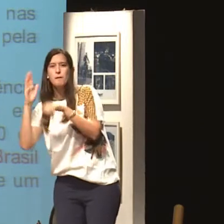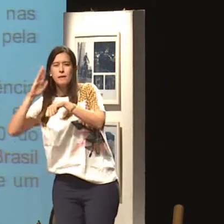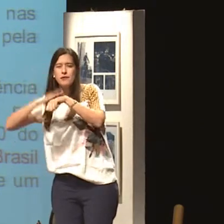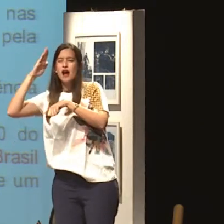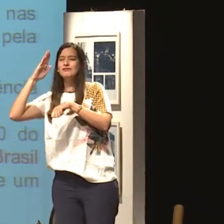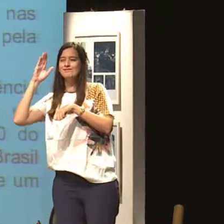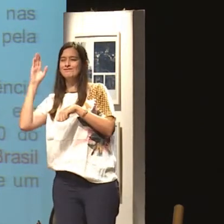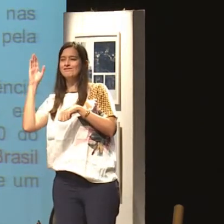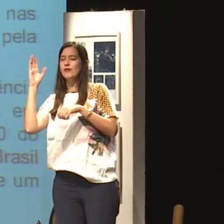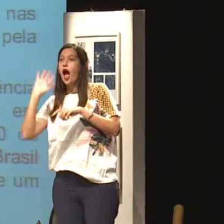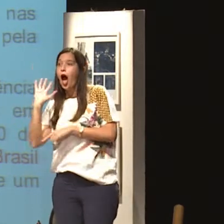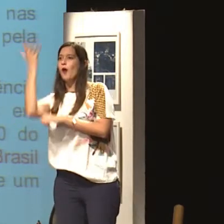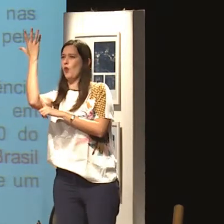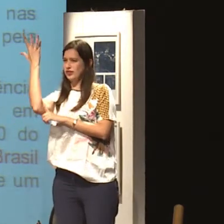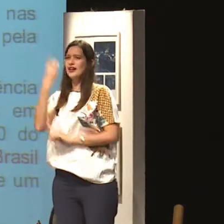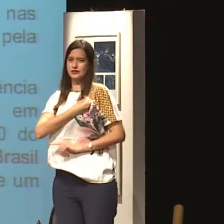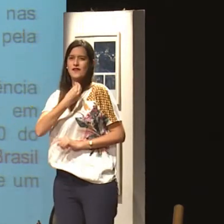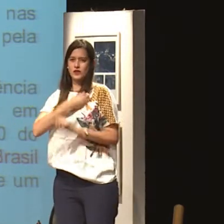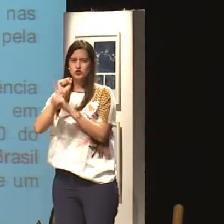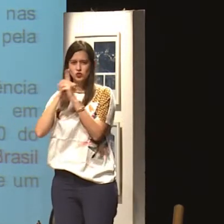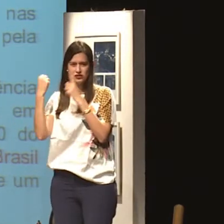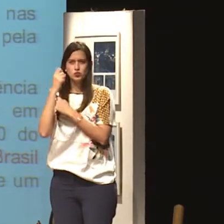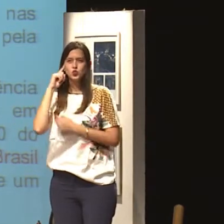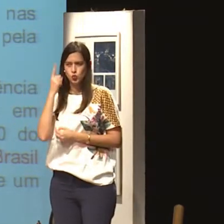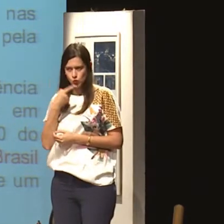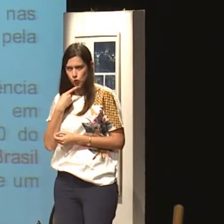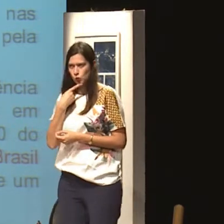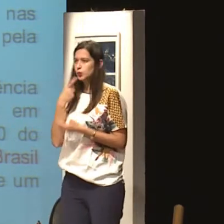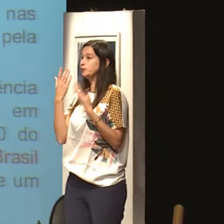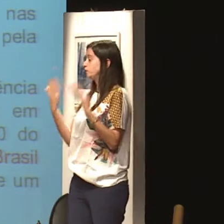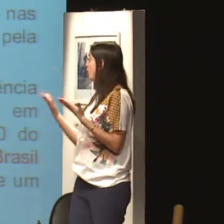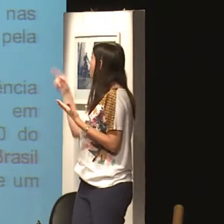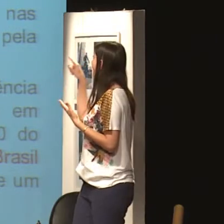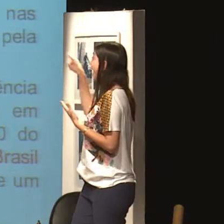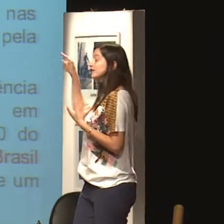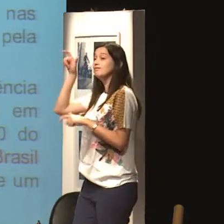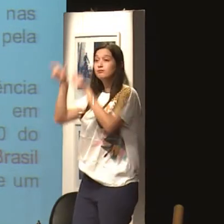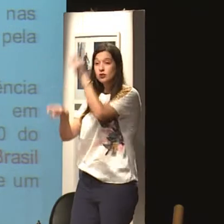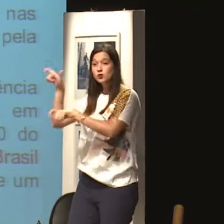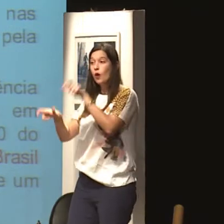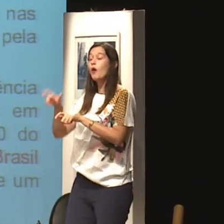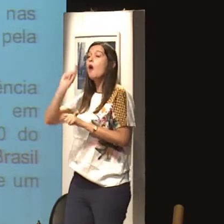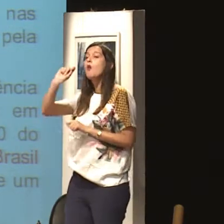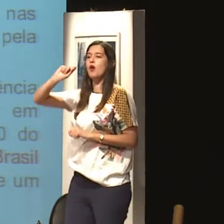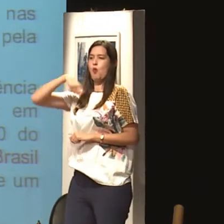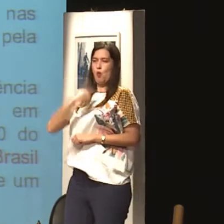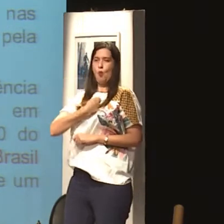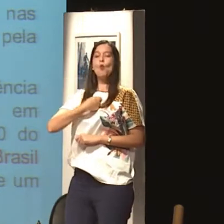E eu vou falar um pouco sobre essa relação, né, do que acontece na sociedade de uma moça que se relaciona com um homem.